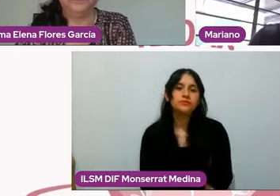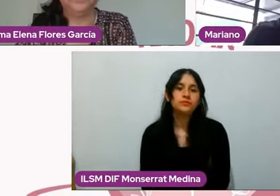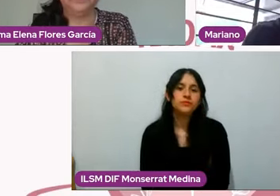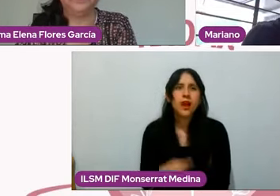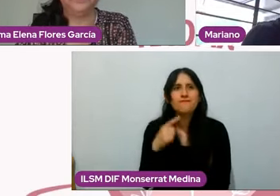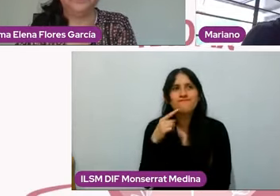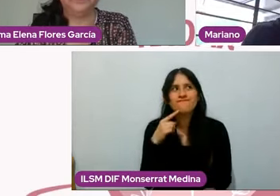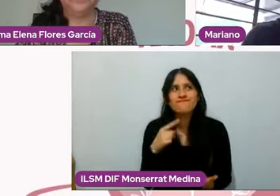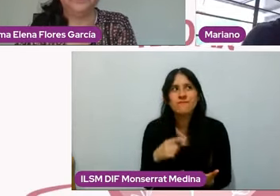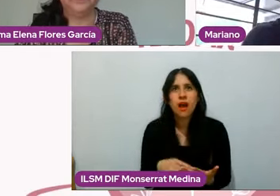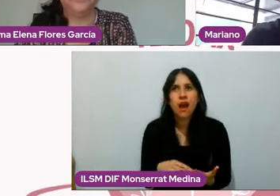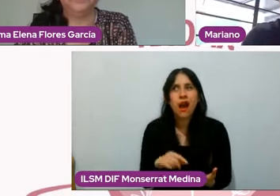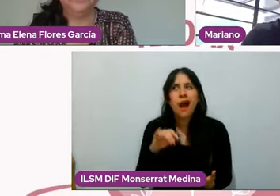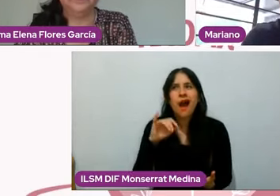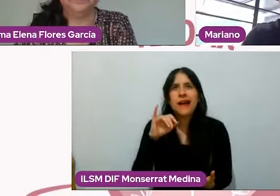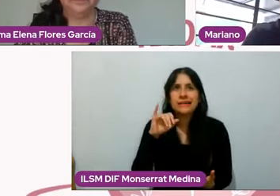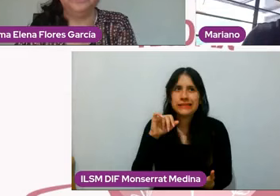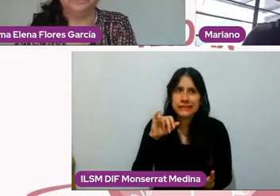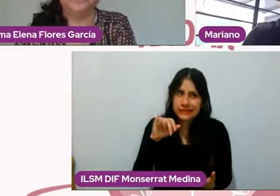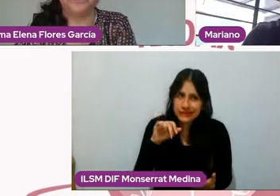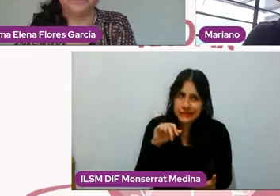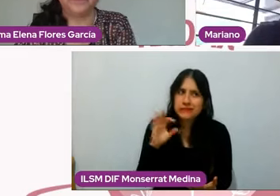sí puede llegar a funcionar